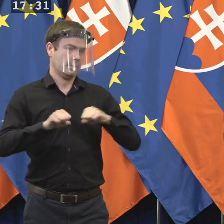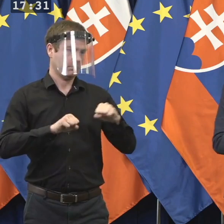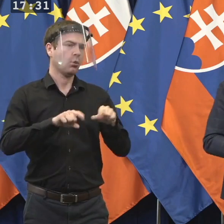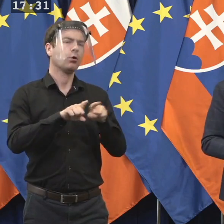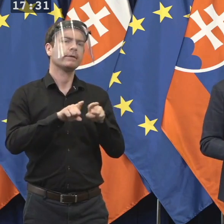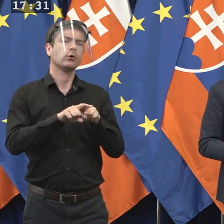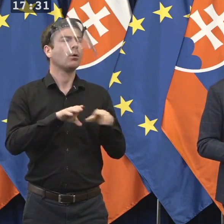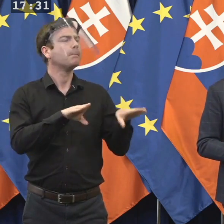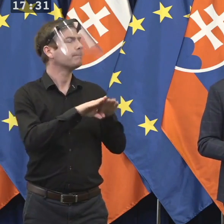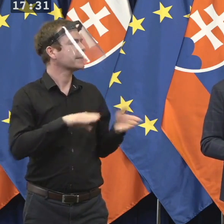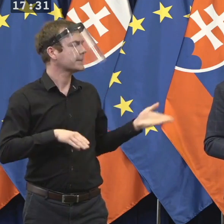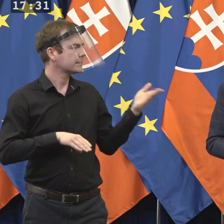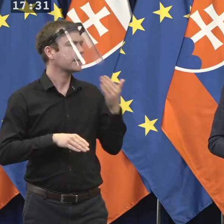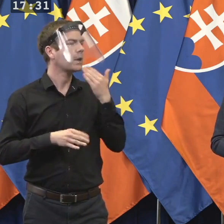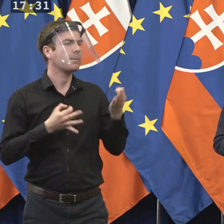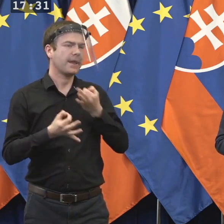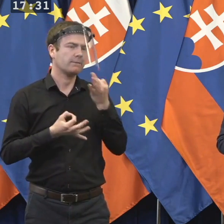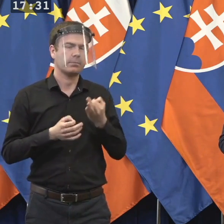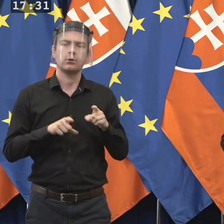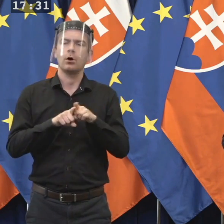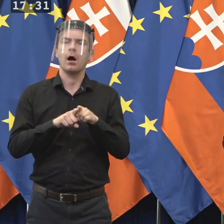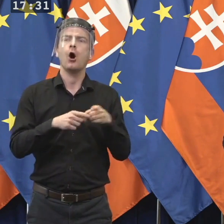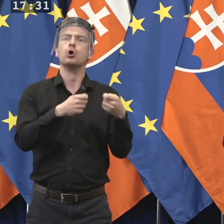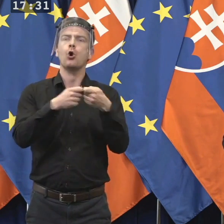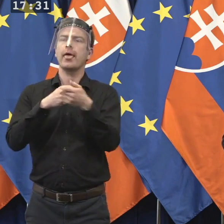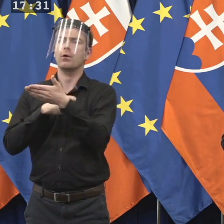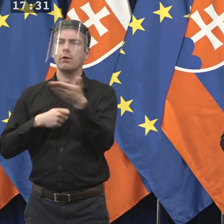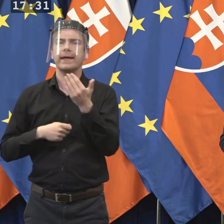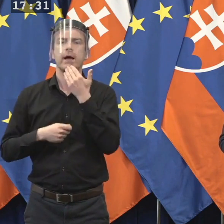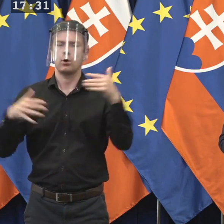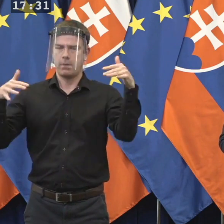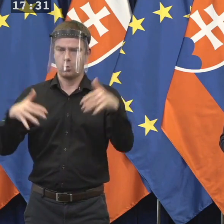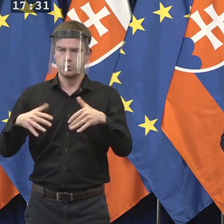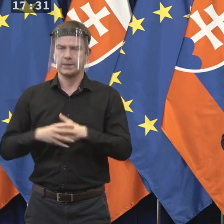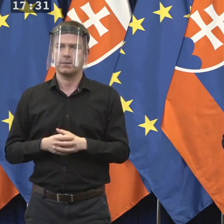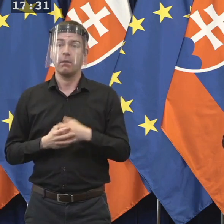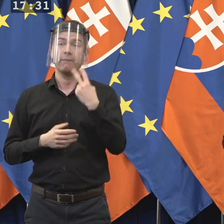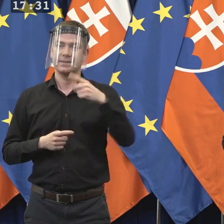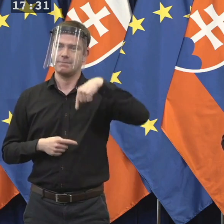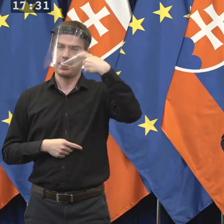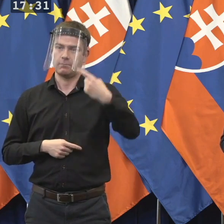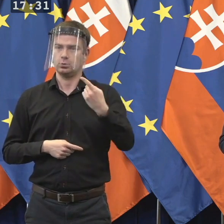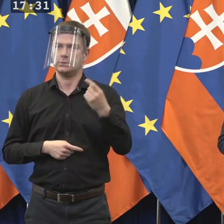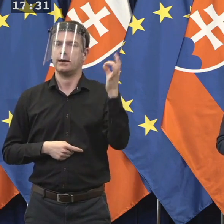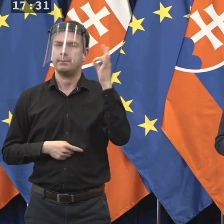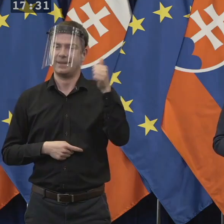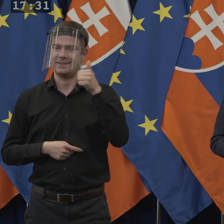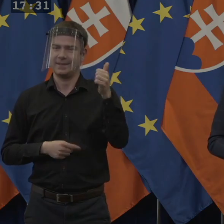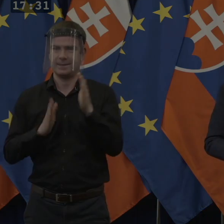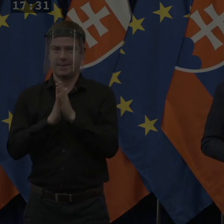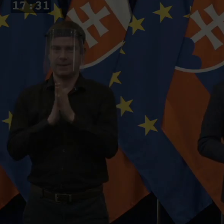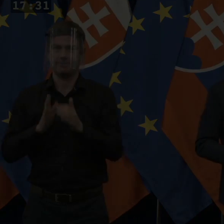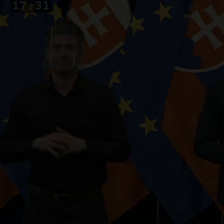ďakujeme za všetky informácie, kolegovia vám za účasť aj všetky otázky. Vidíme sa na budúce. Pekný zvyšok nedele. Dovidenia.